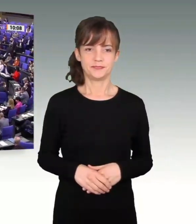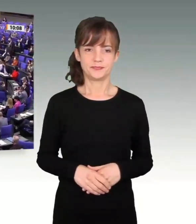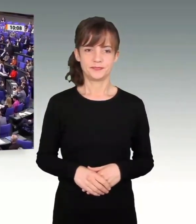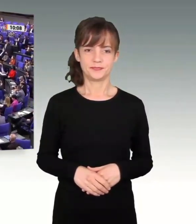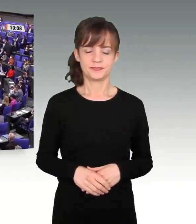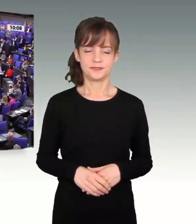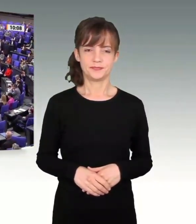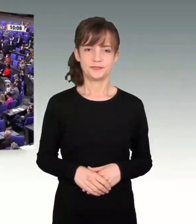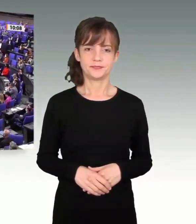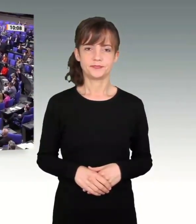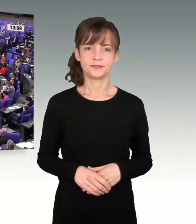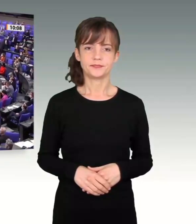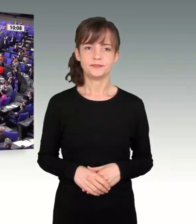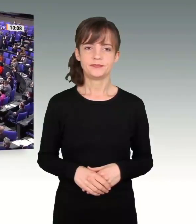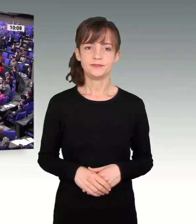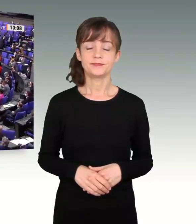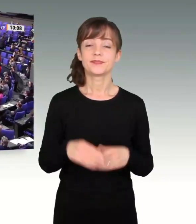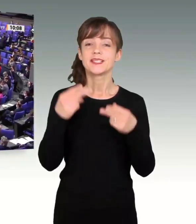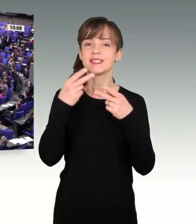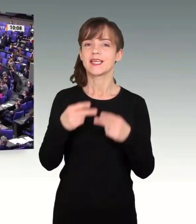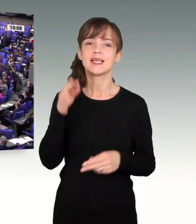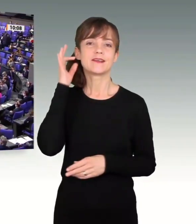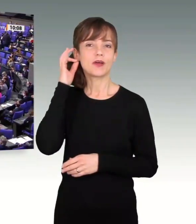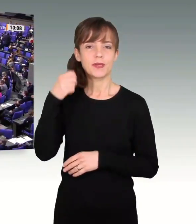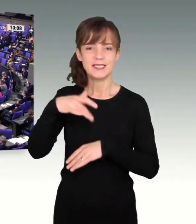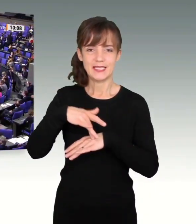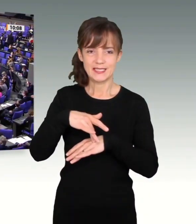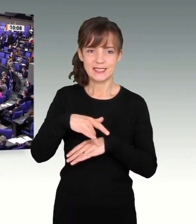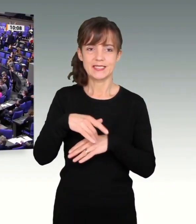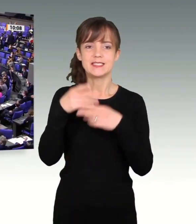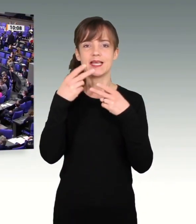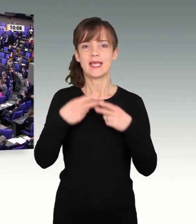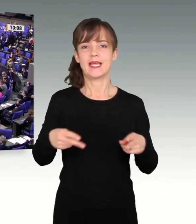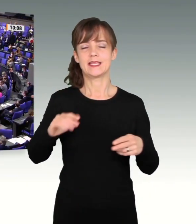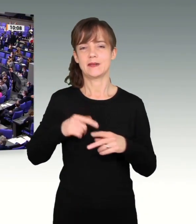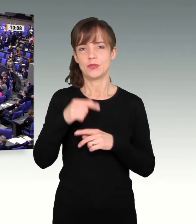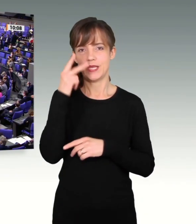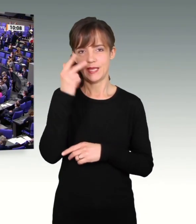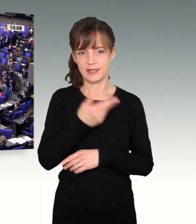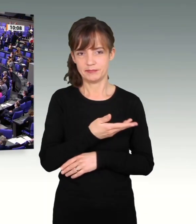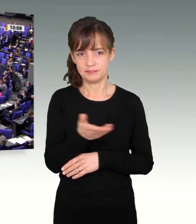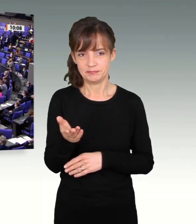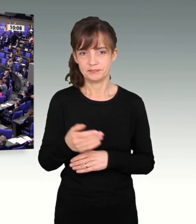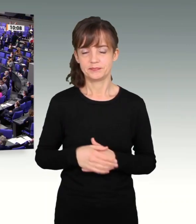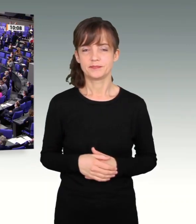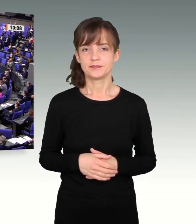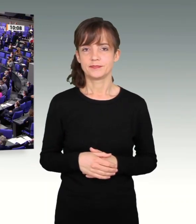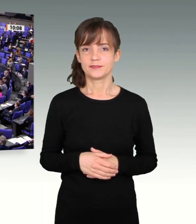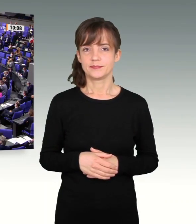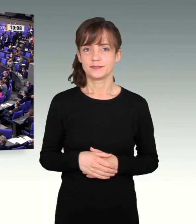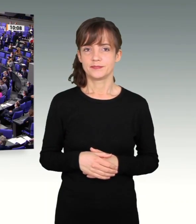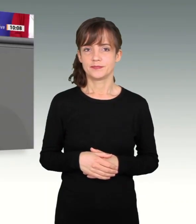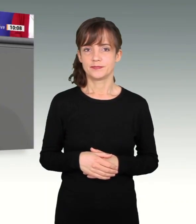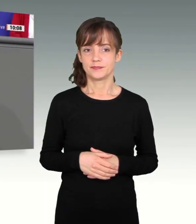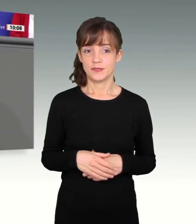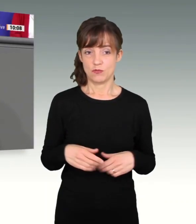Sehr geehrte Frau Präsidentin! Sehr geehrte Damen und Herren, als Bund nehmen wir in diesem Jahr